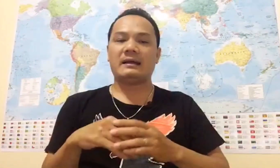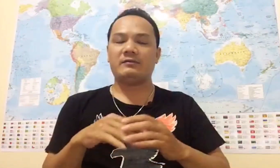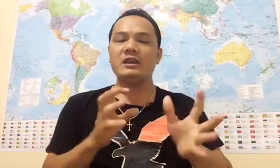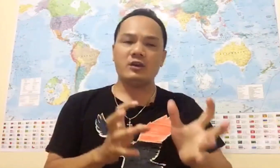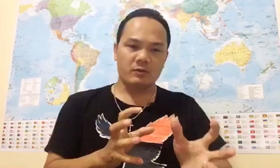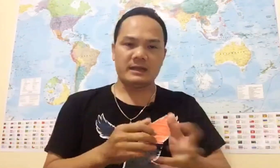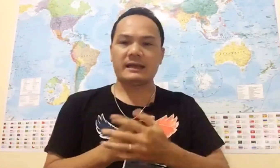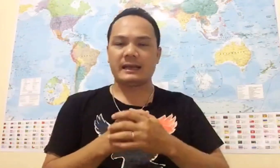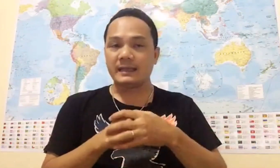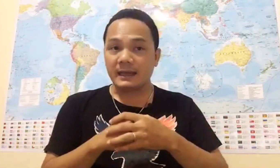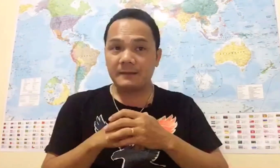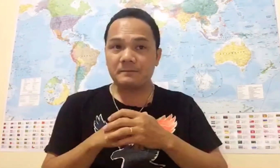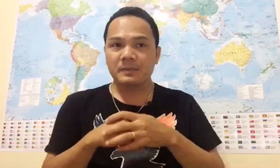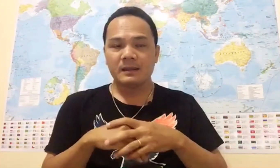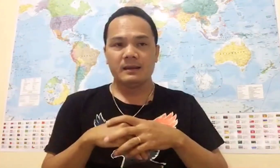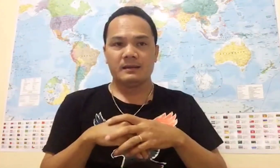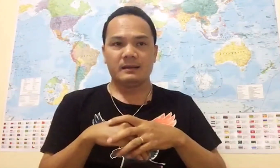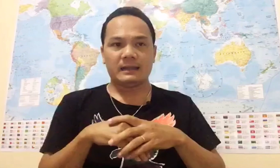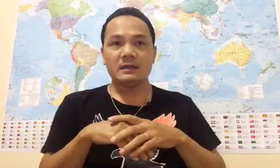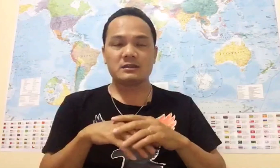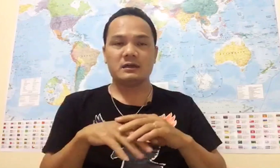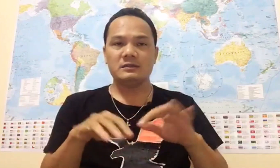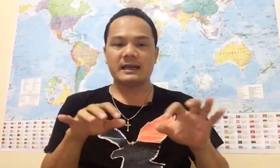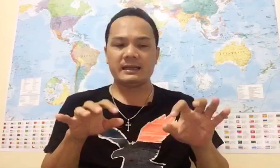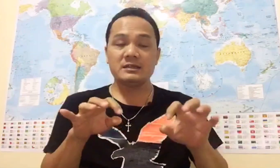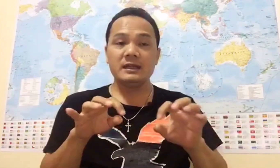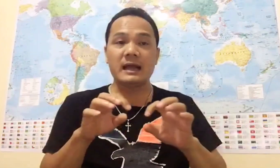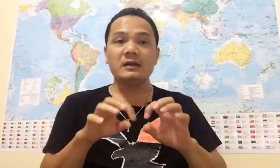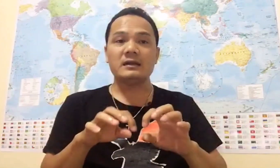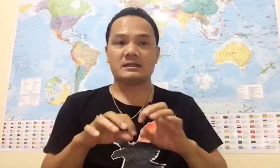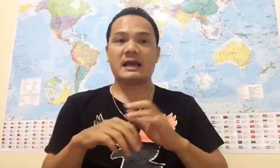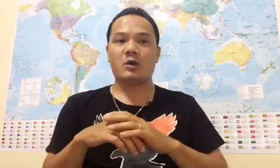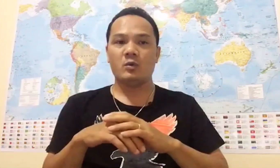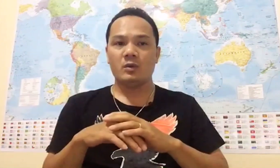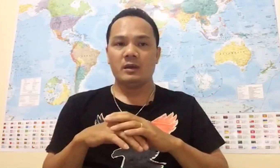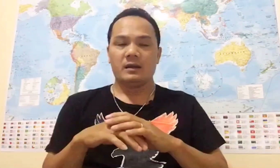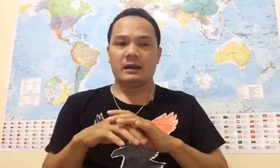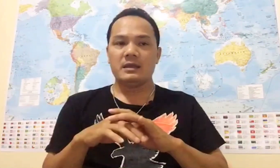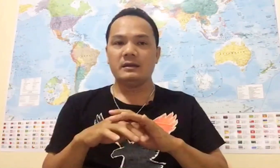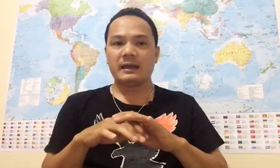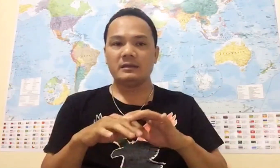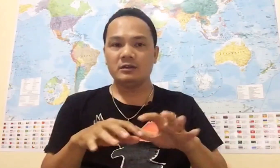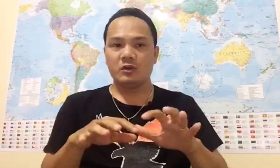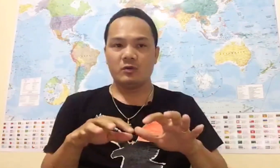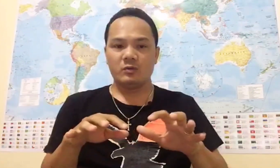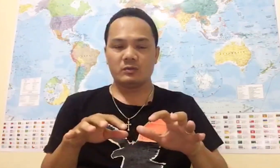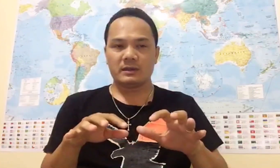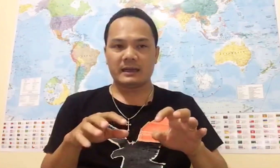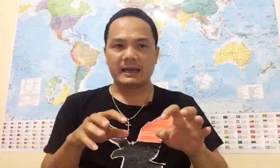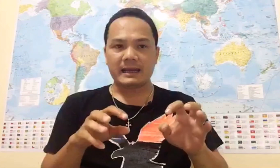ví dụ để cho các anh chị thấy Là thật sự China Xi đang đứng đằng sau Những cái thương vụ Kể cả